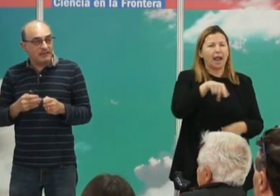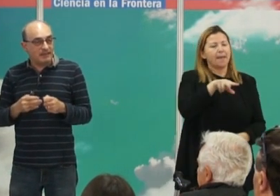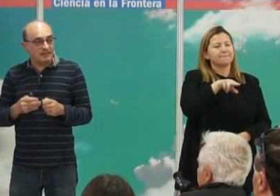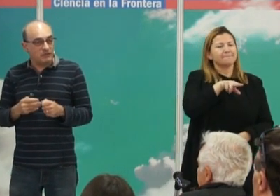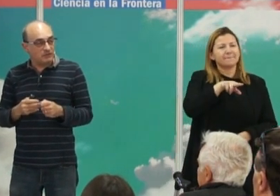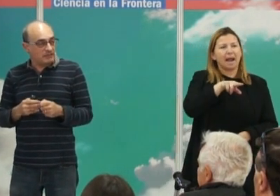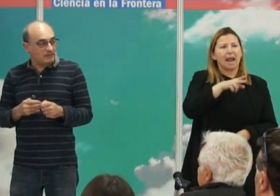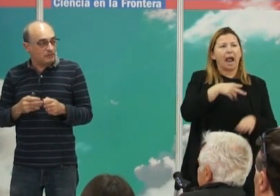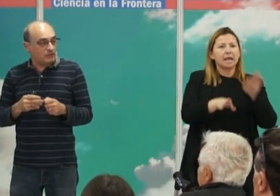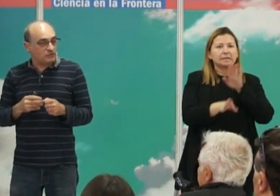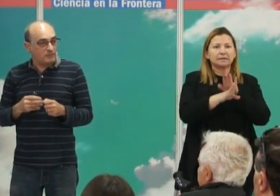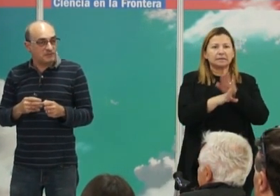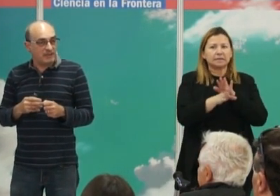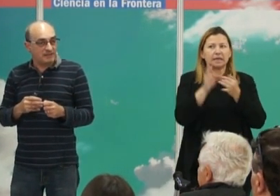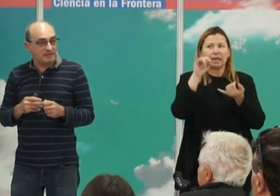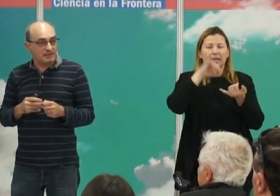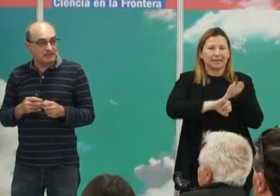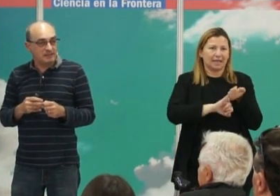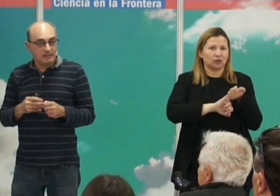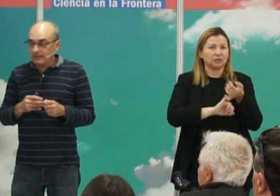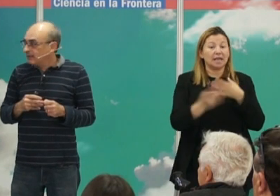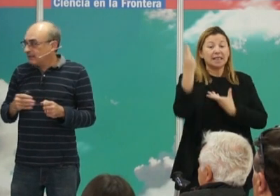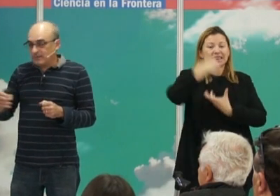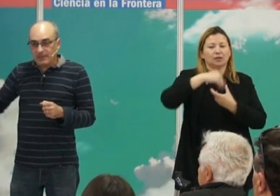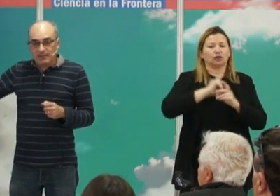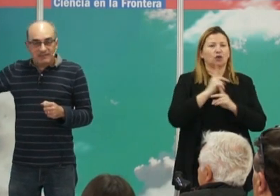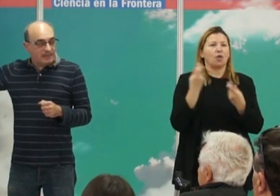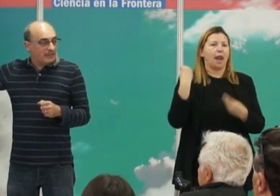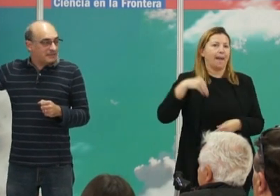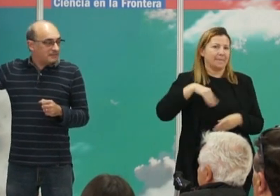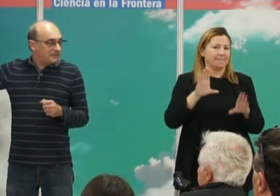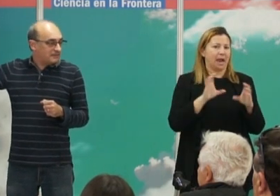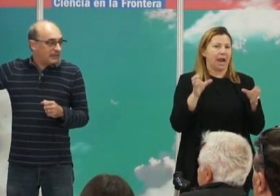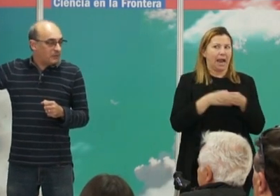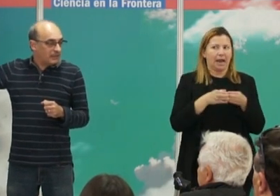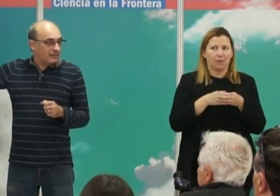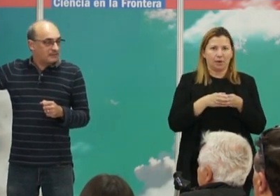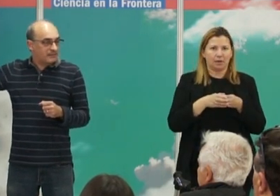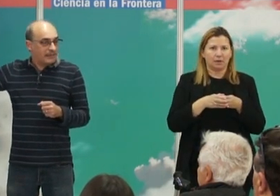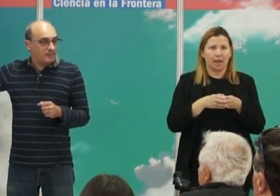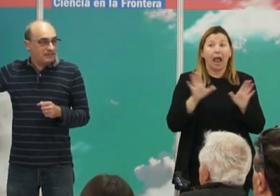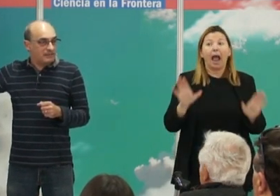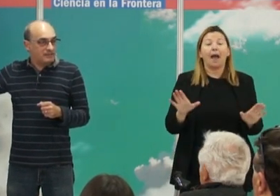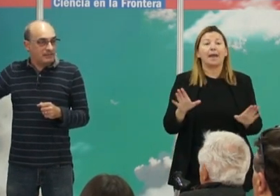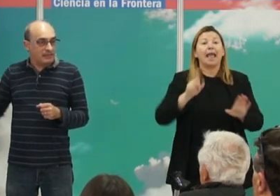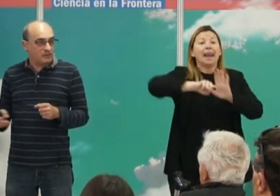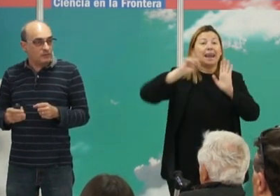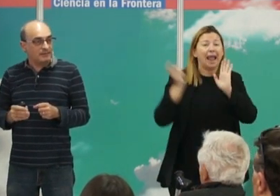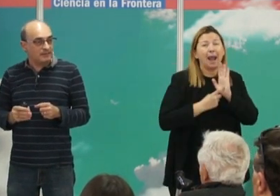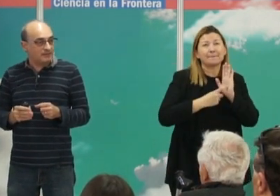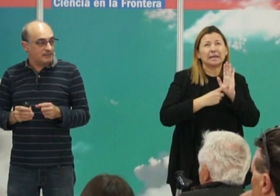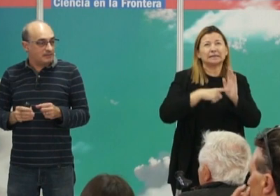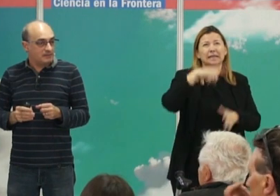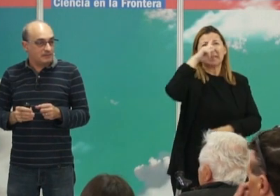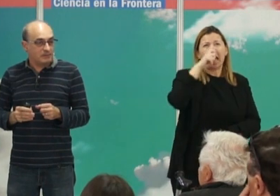siguen casándose dentro de su misma casta pensar que las castas están abolidas legalmente desde el año